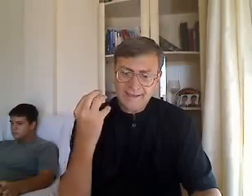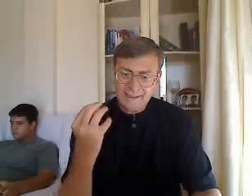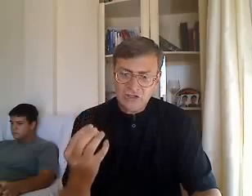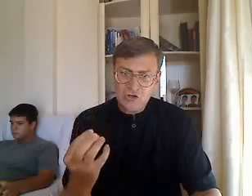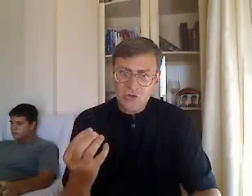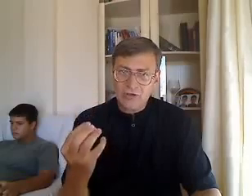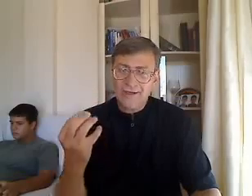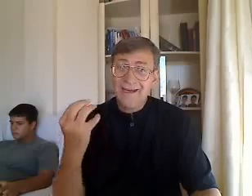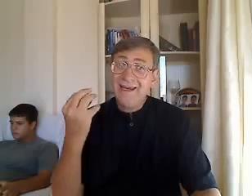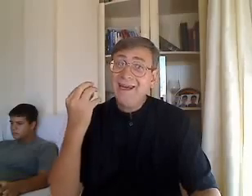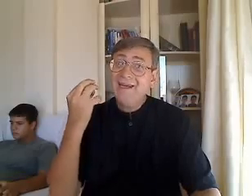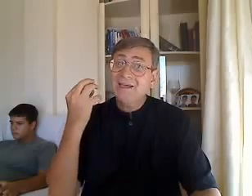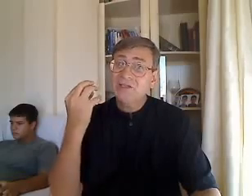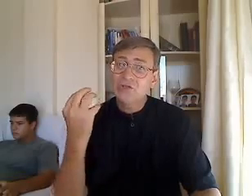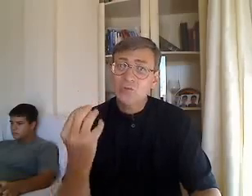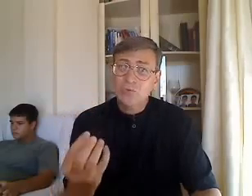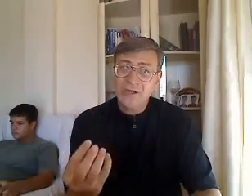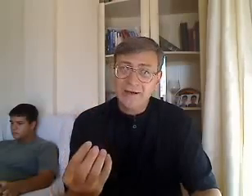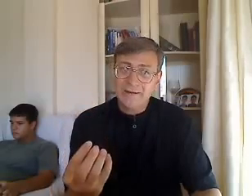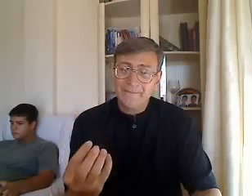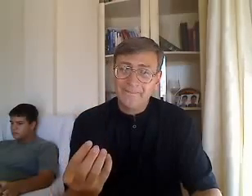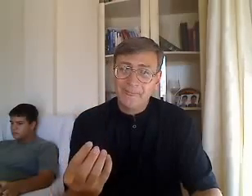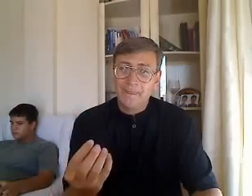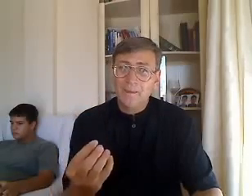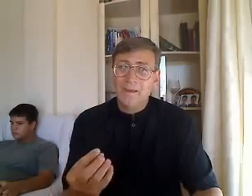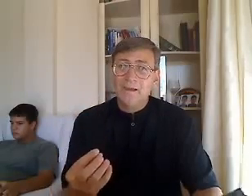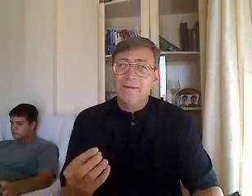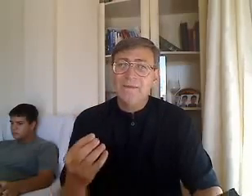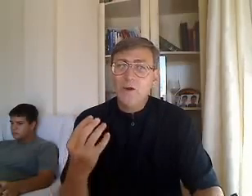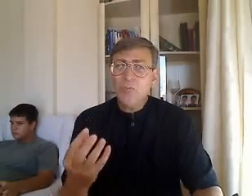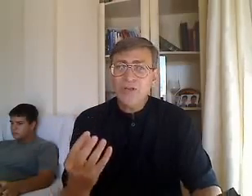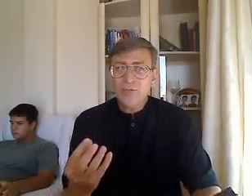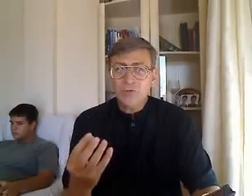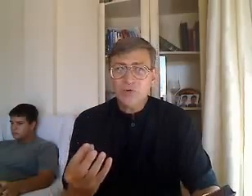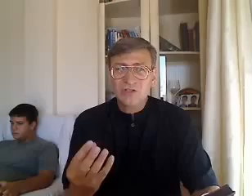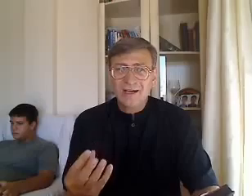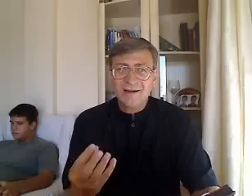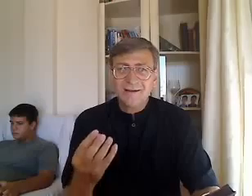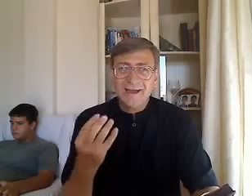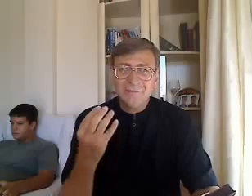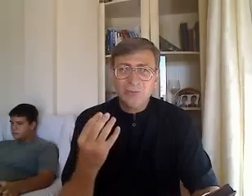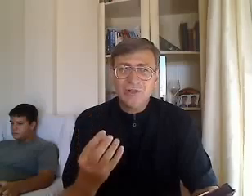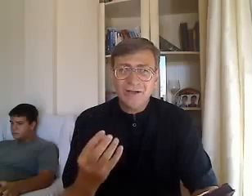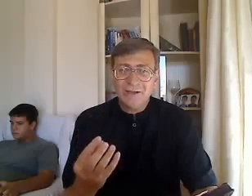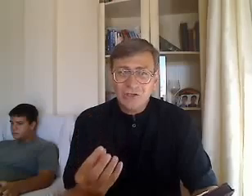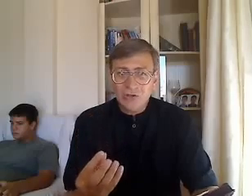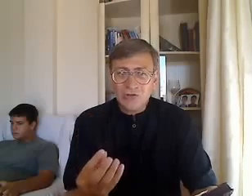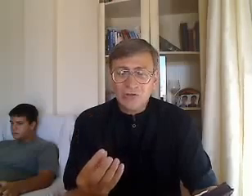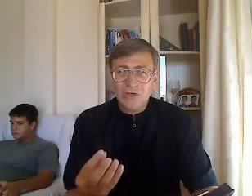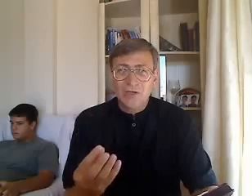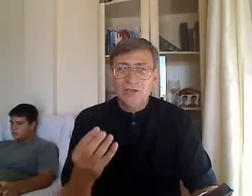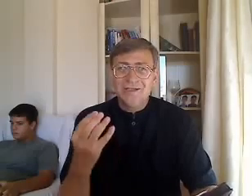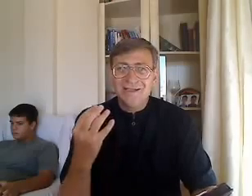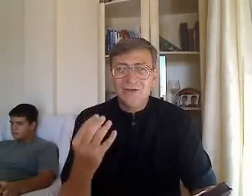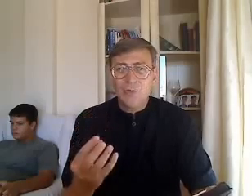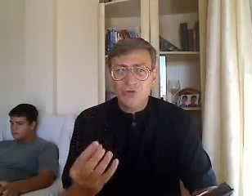al Señor y su poder. No podemos buscar el poder de Dios si no